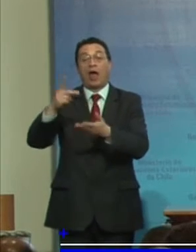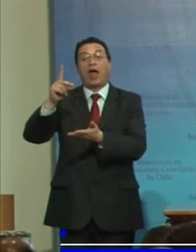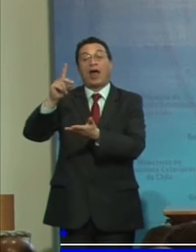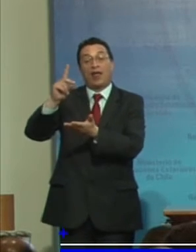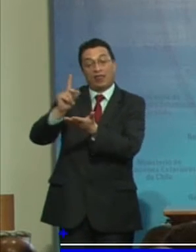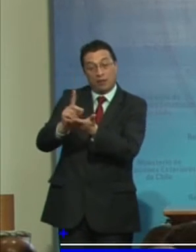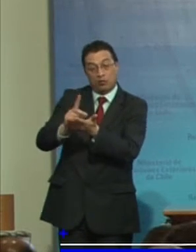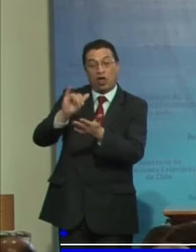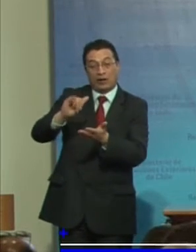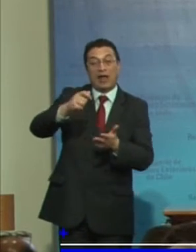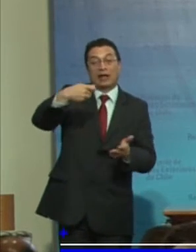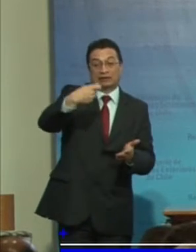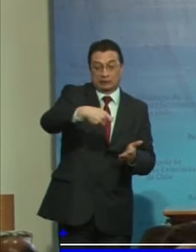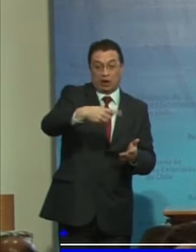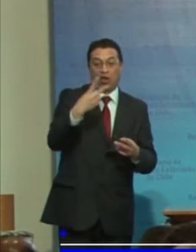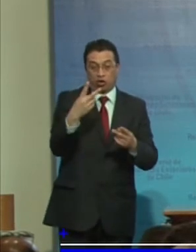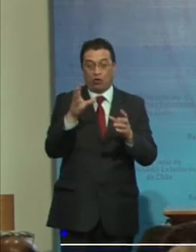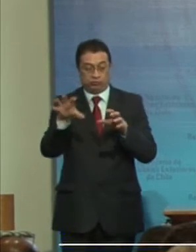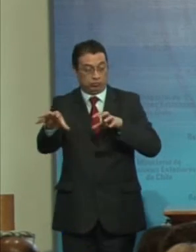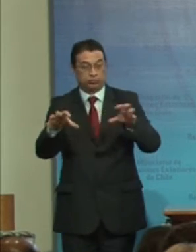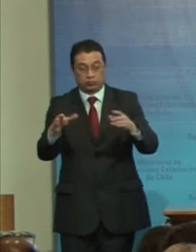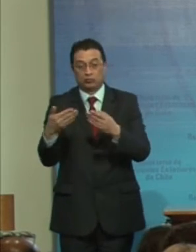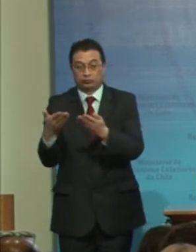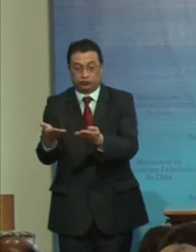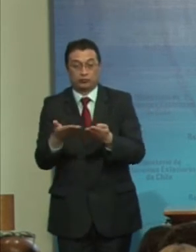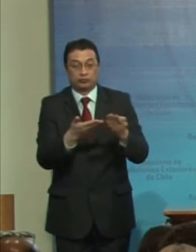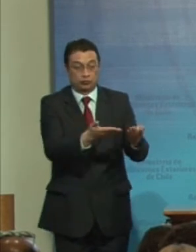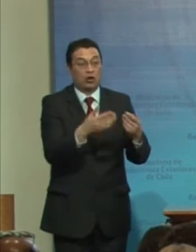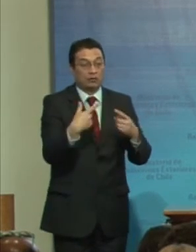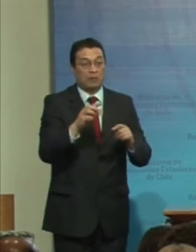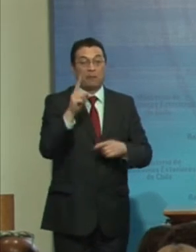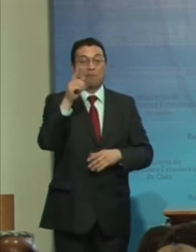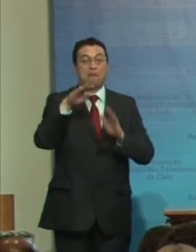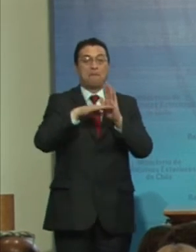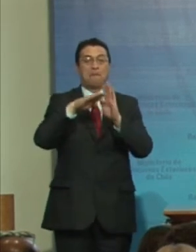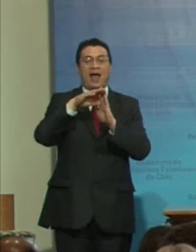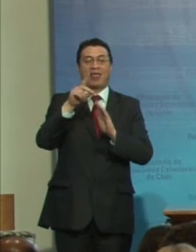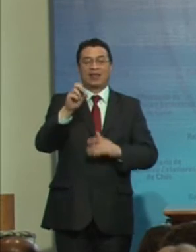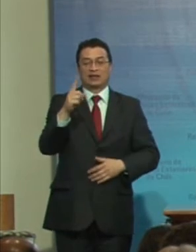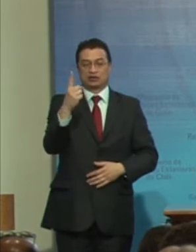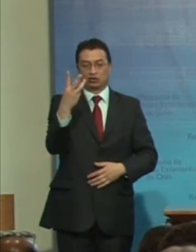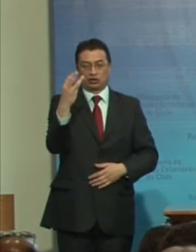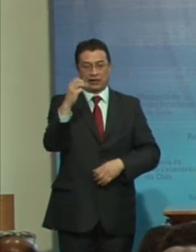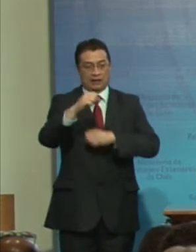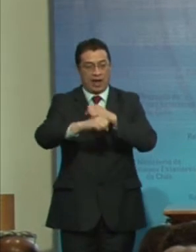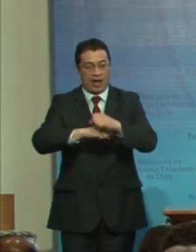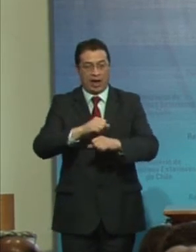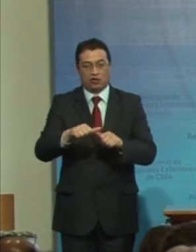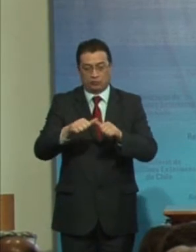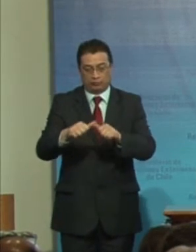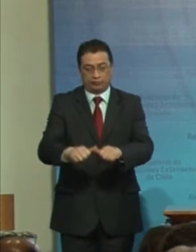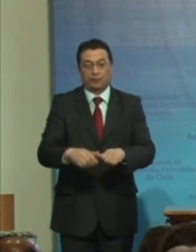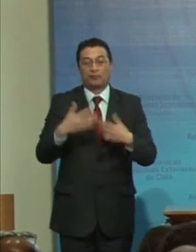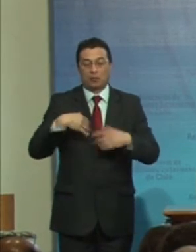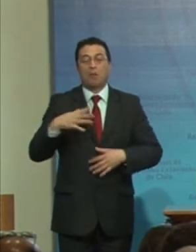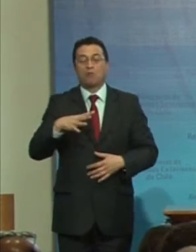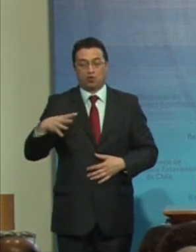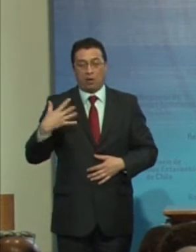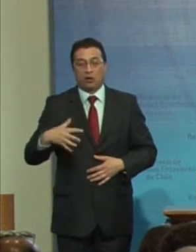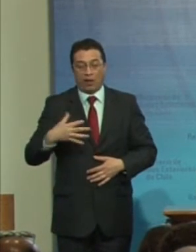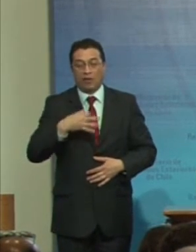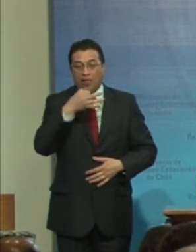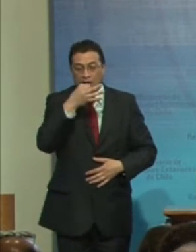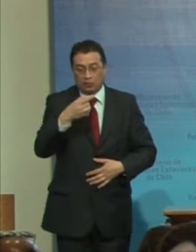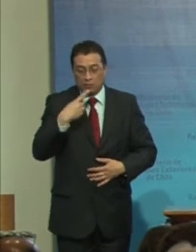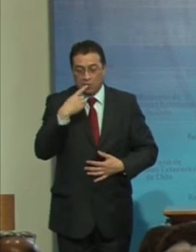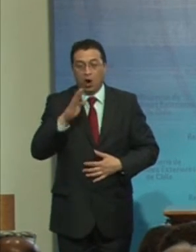Senado de la República Y a la Cámara de Diputados Hace más de 130 años Para nosotros es muy importante decir Que el